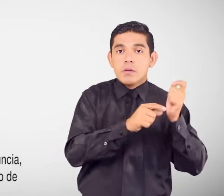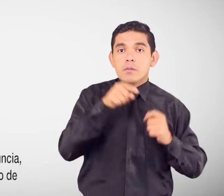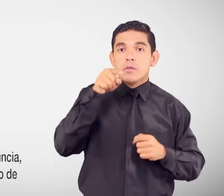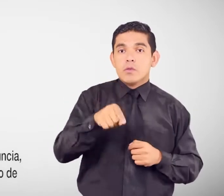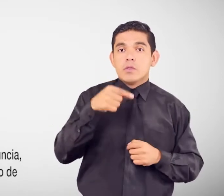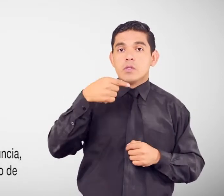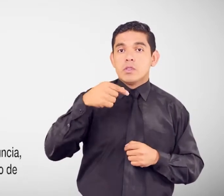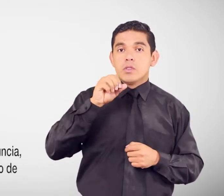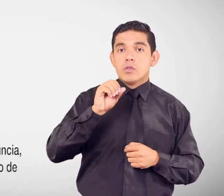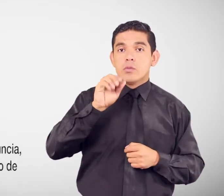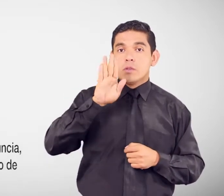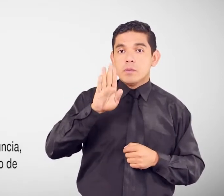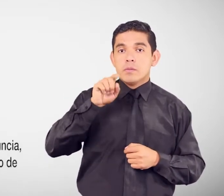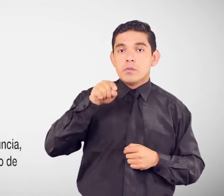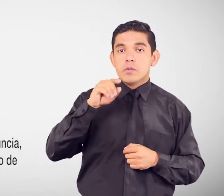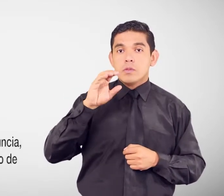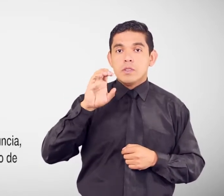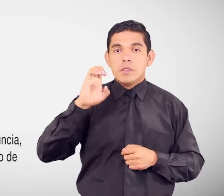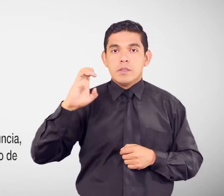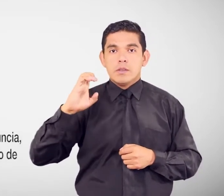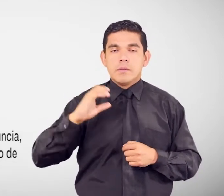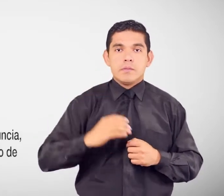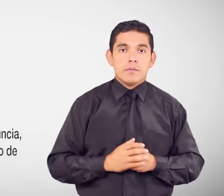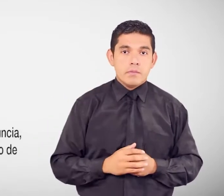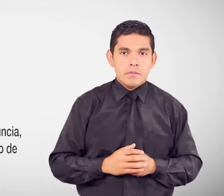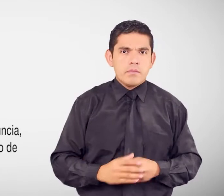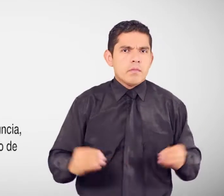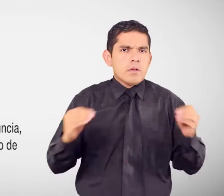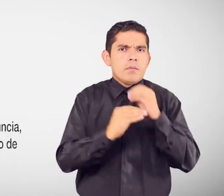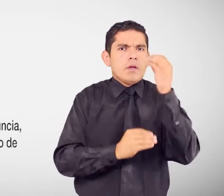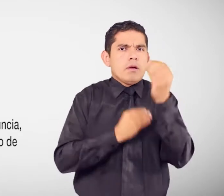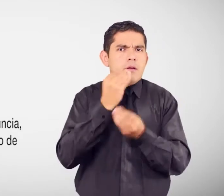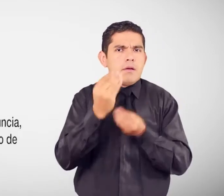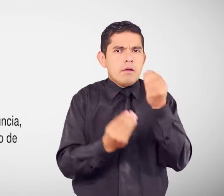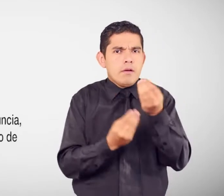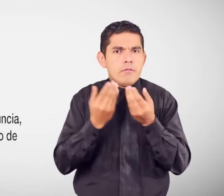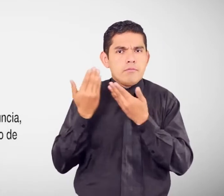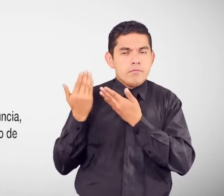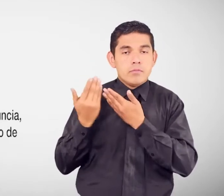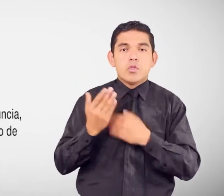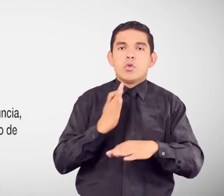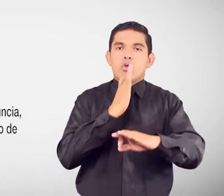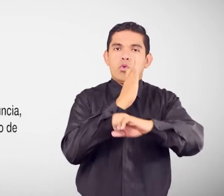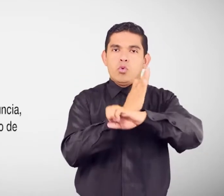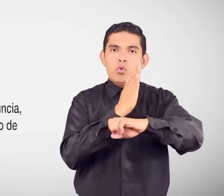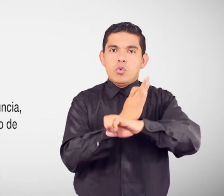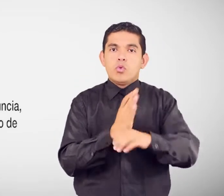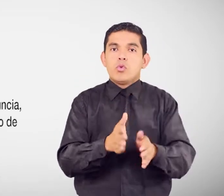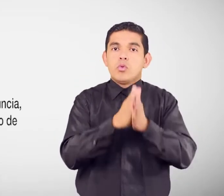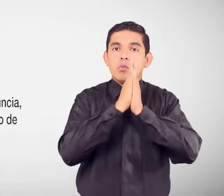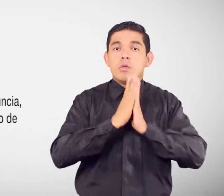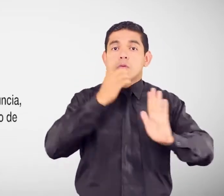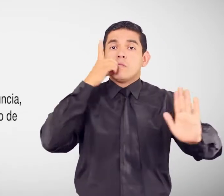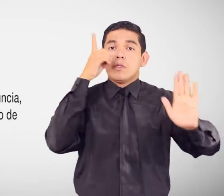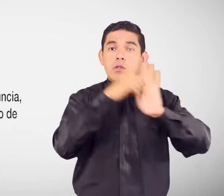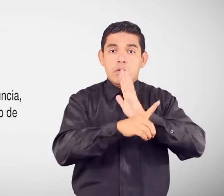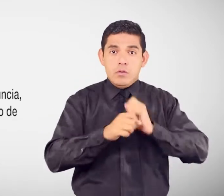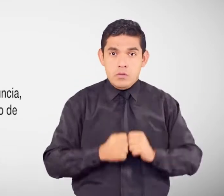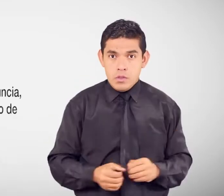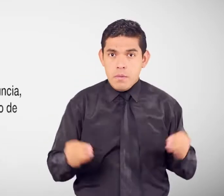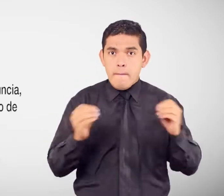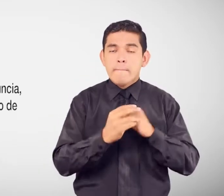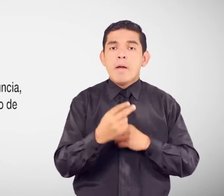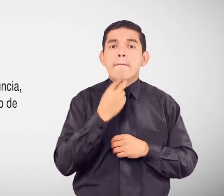.gov.es ¿Qué se debe hacer? Solicitar un turno Para efectuar la denuncia De forma